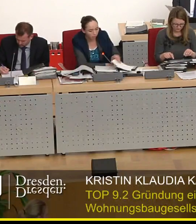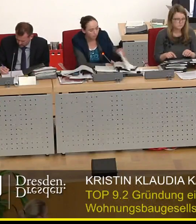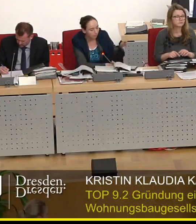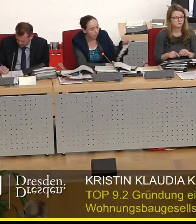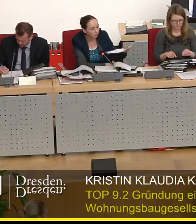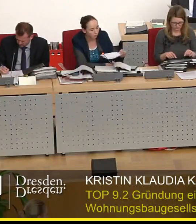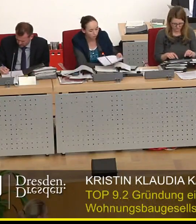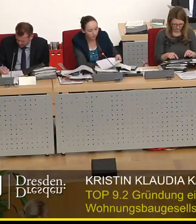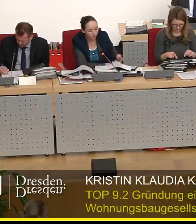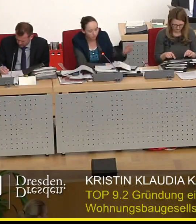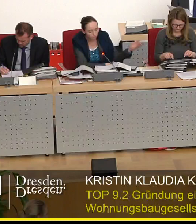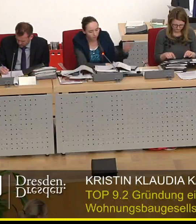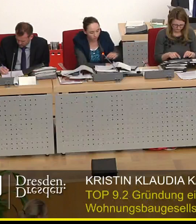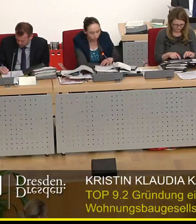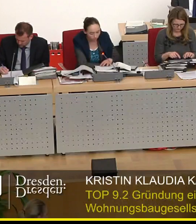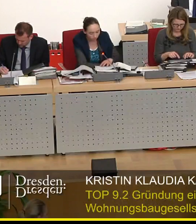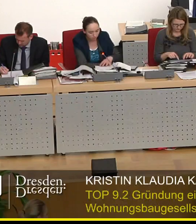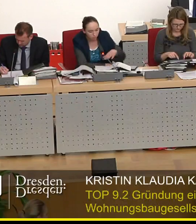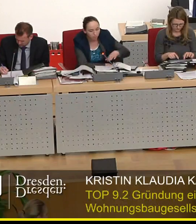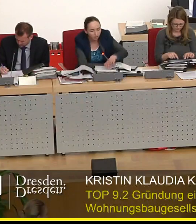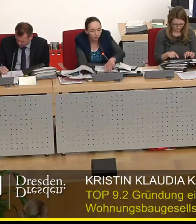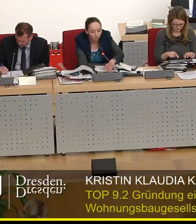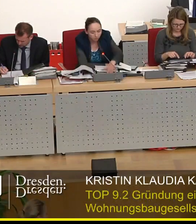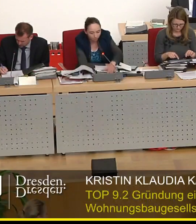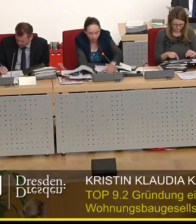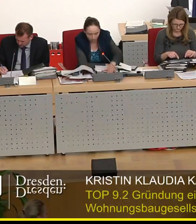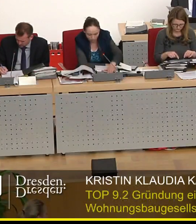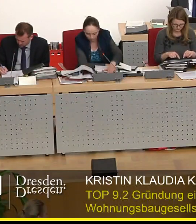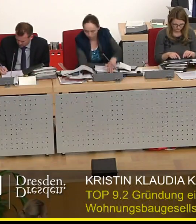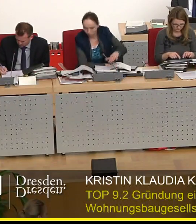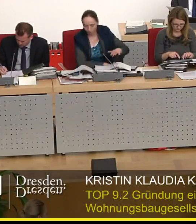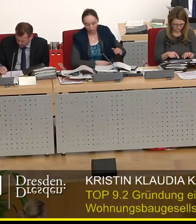1441 in Vertretung des Kollegen Lahmes.